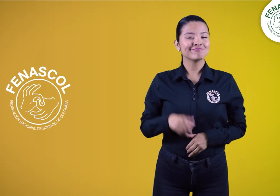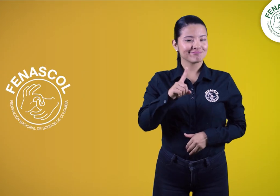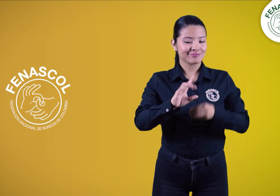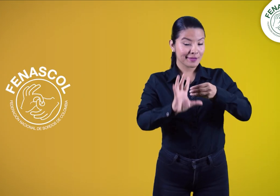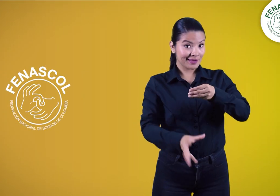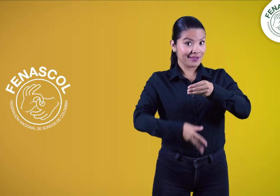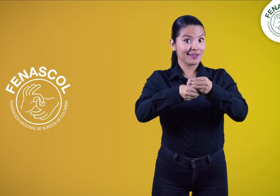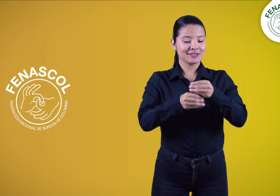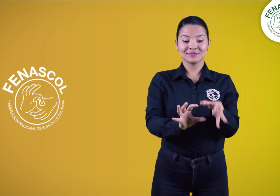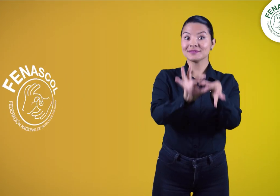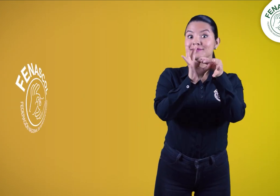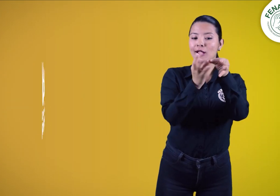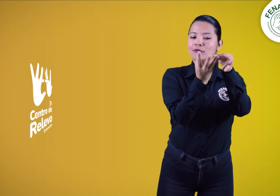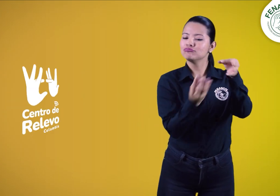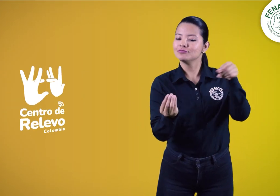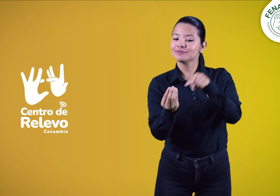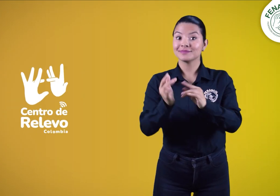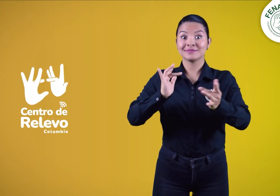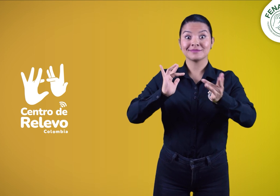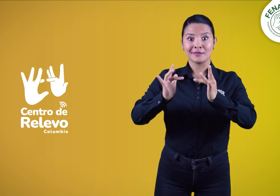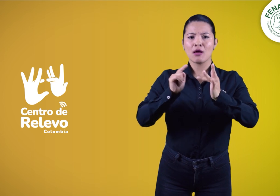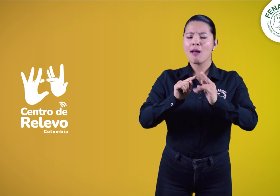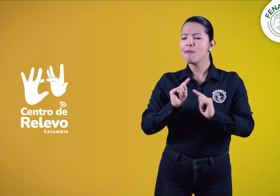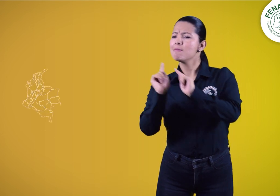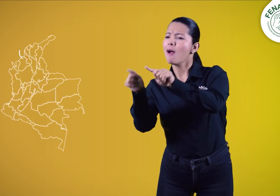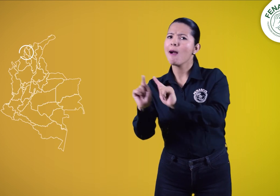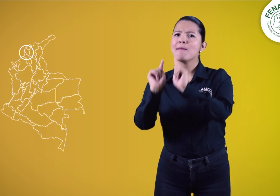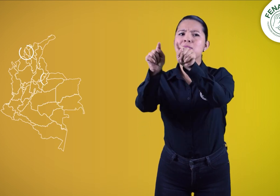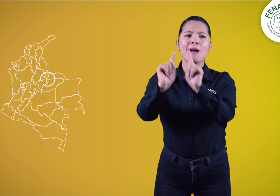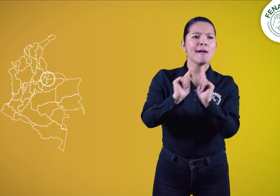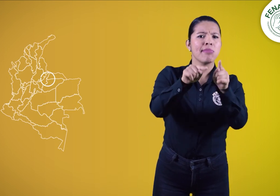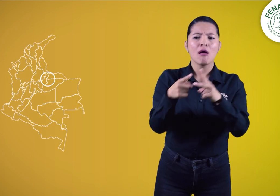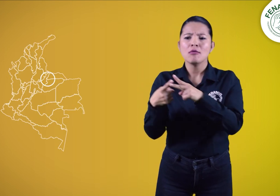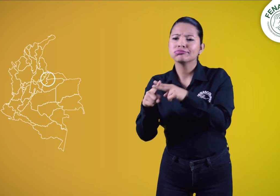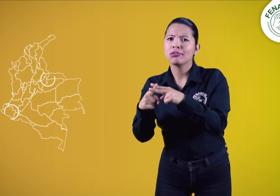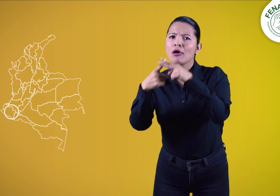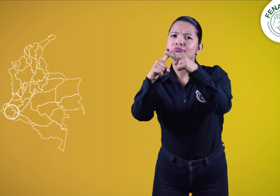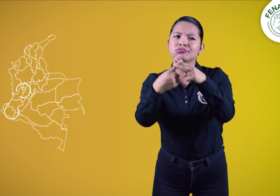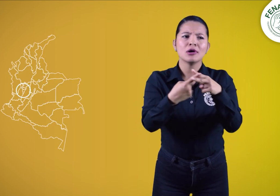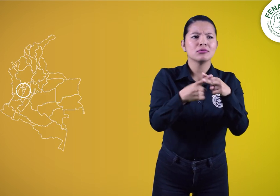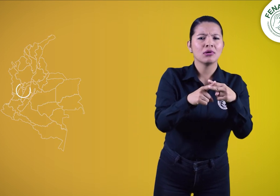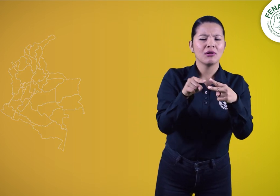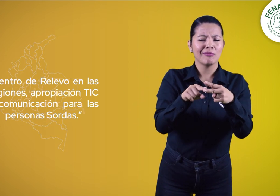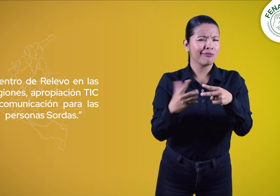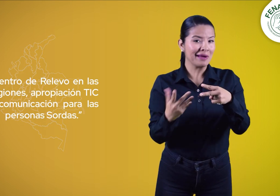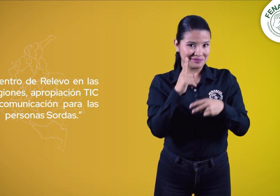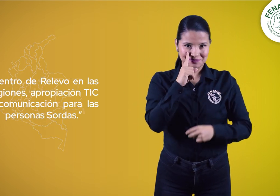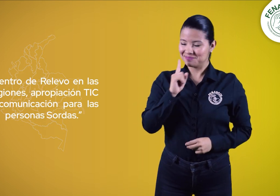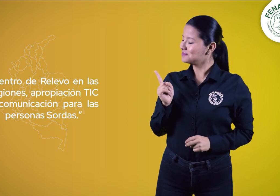Además, un grupo de profesionales de FENASCOL que trabajan en el proyecto Centro de Relevo estarán compartiendo con ustedes en espacios llamados